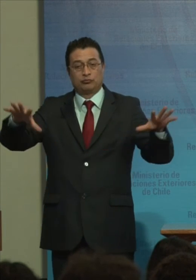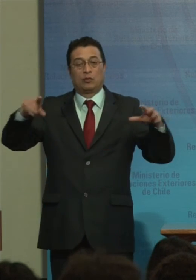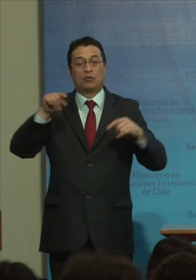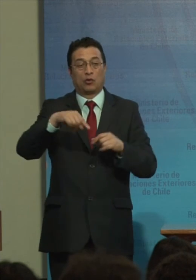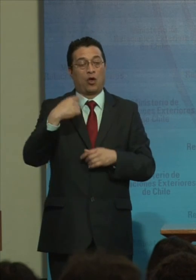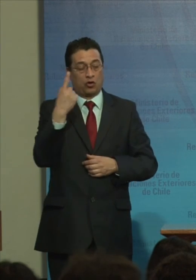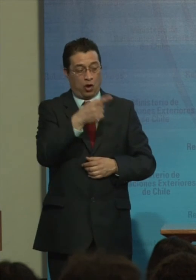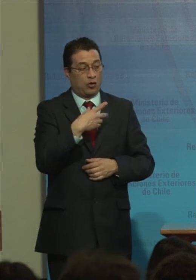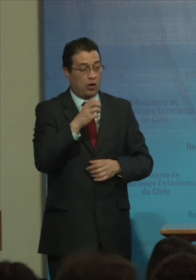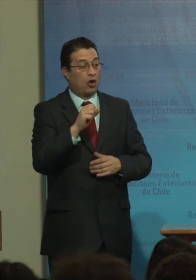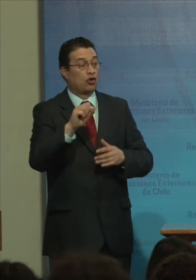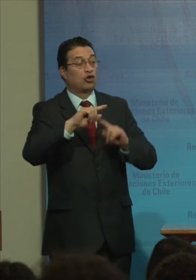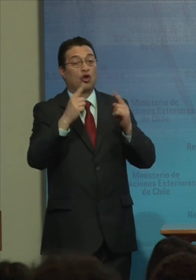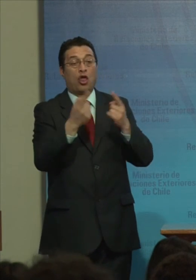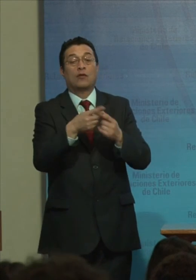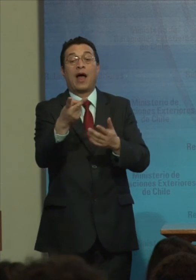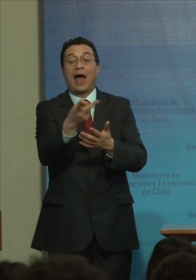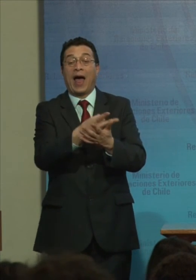artistas